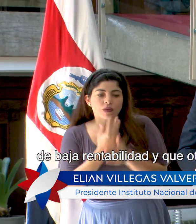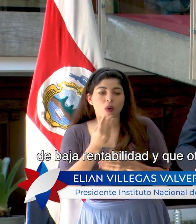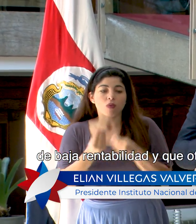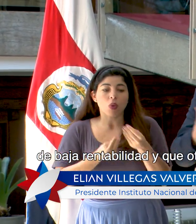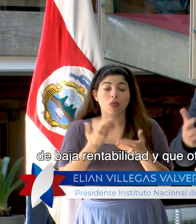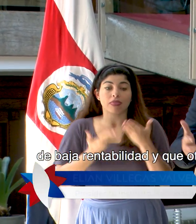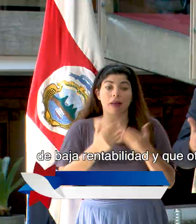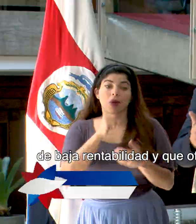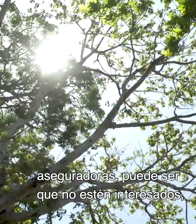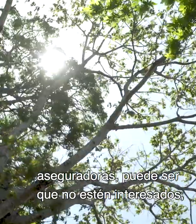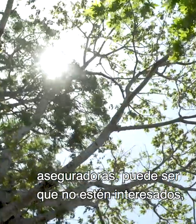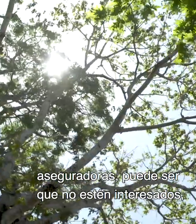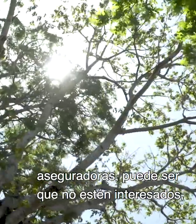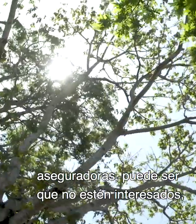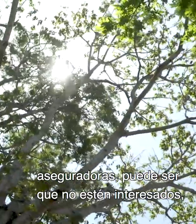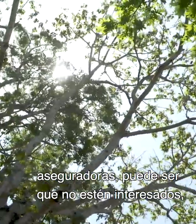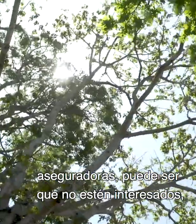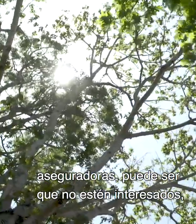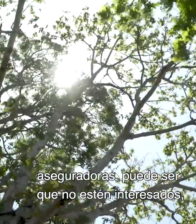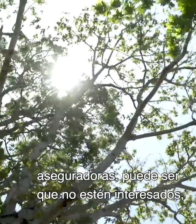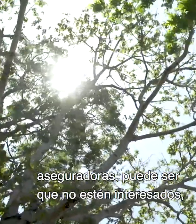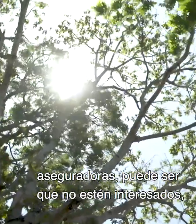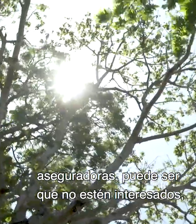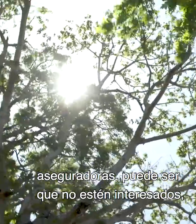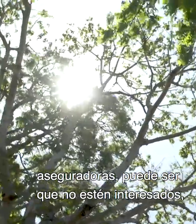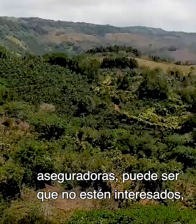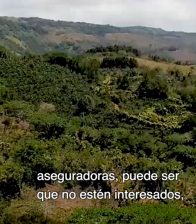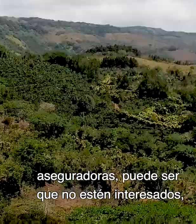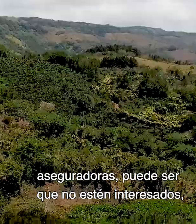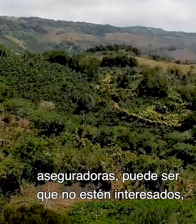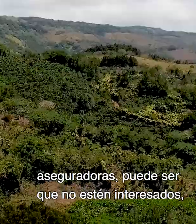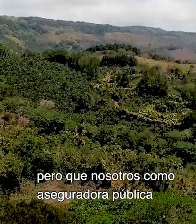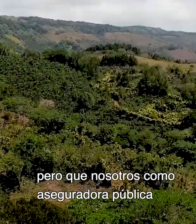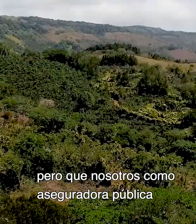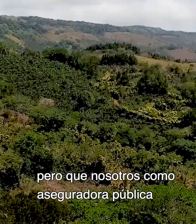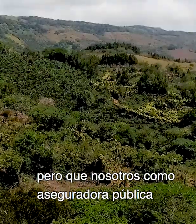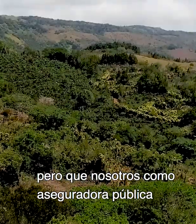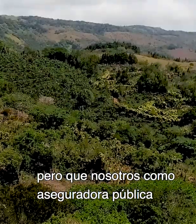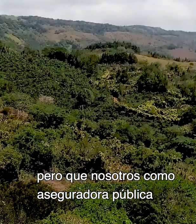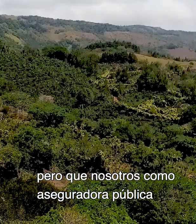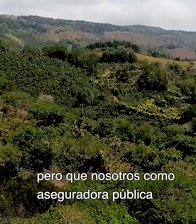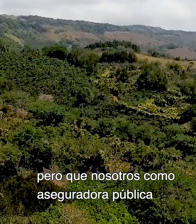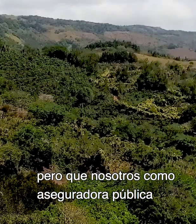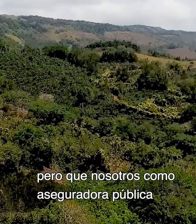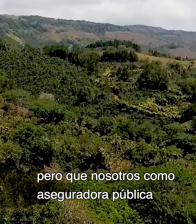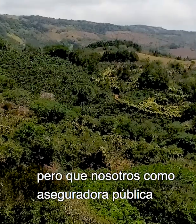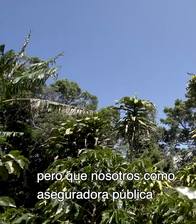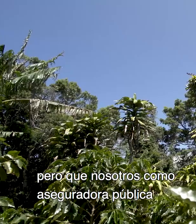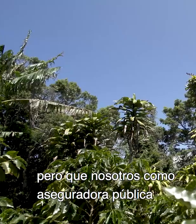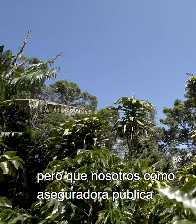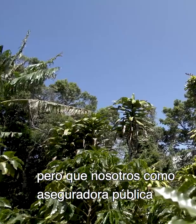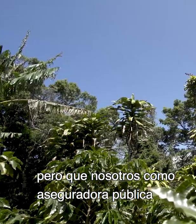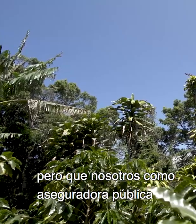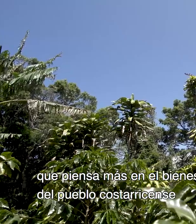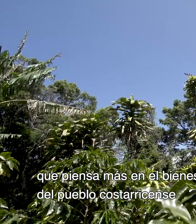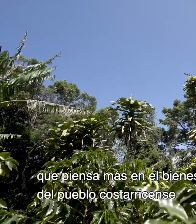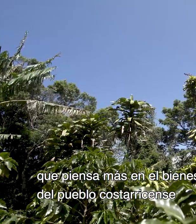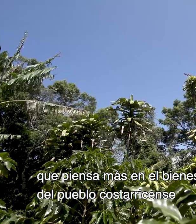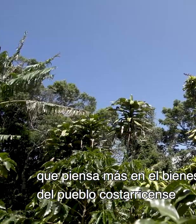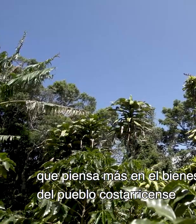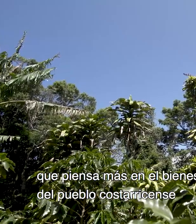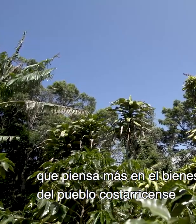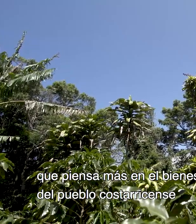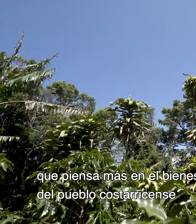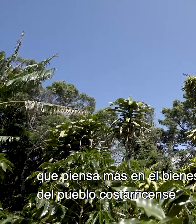rentabilidad y que otras aseguradoras puede ser que no estén interesados, pero que nosotros, como aseguradora pública, que